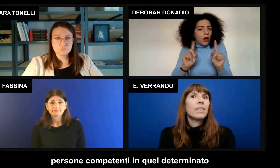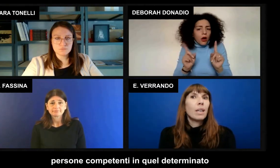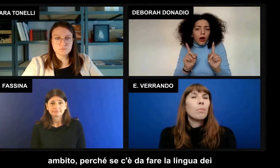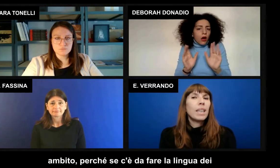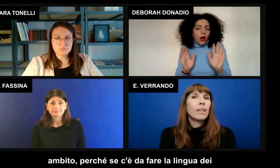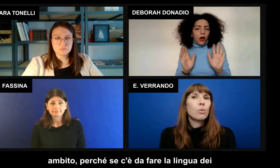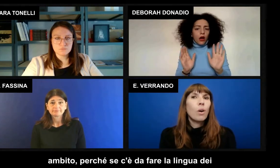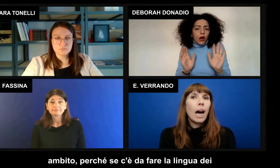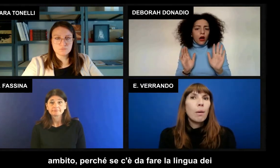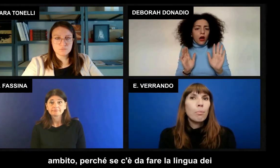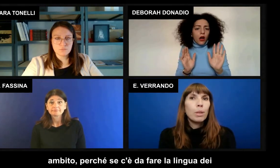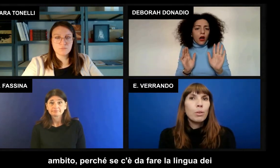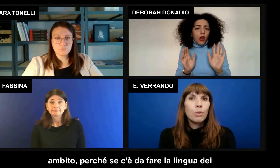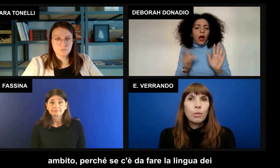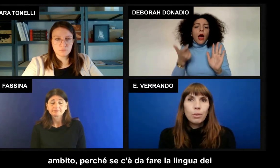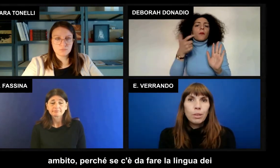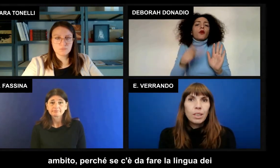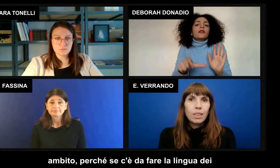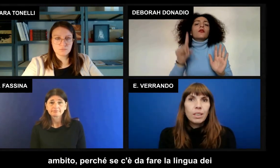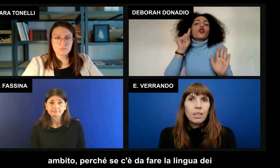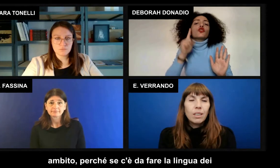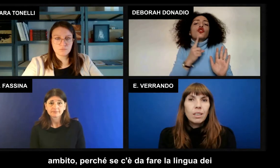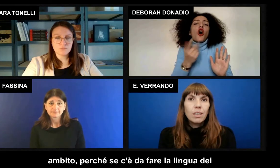in quel determinato ambito.